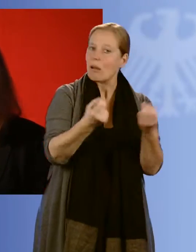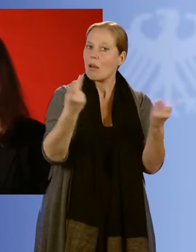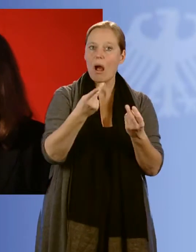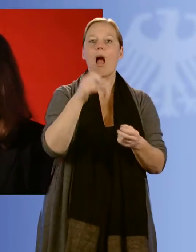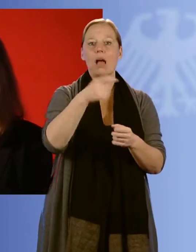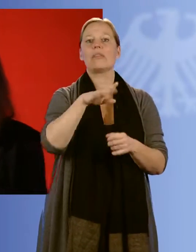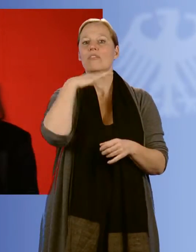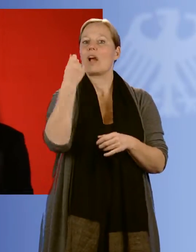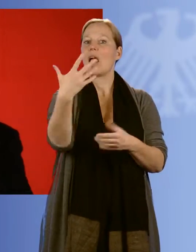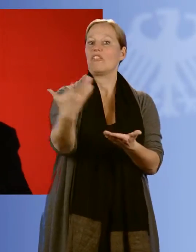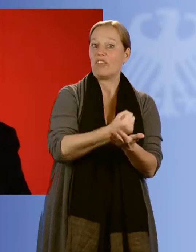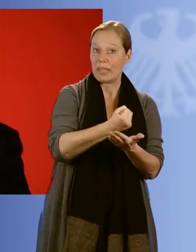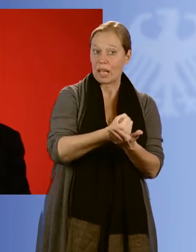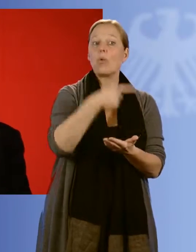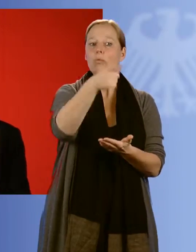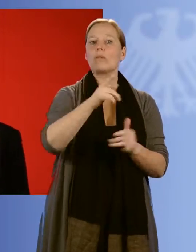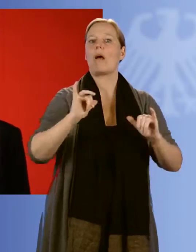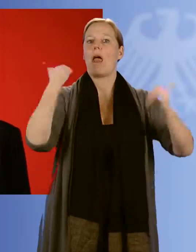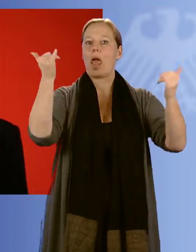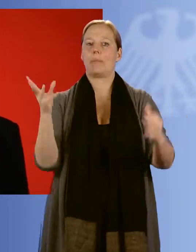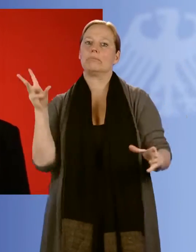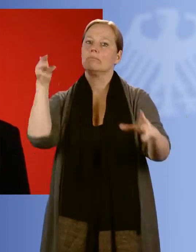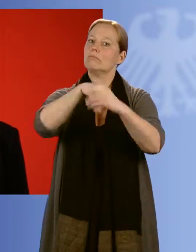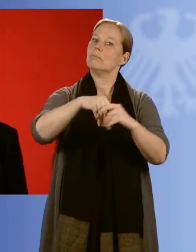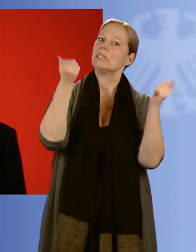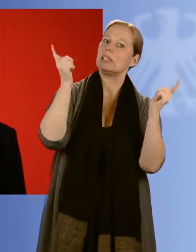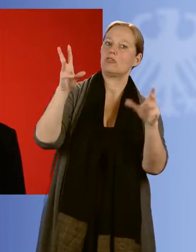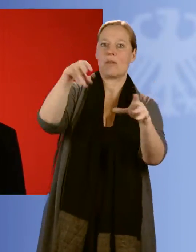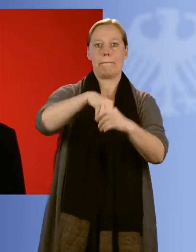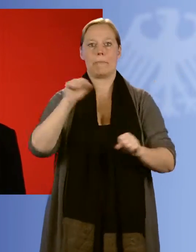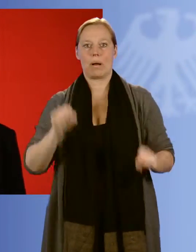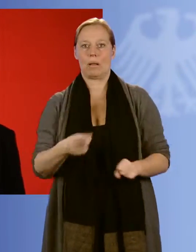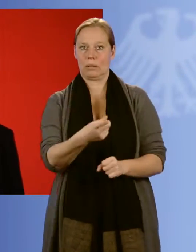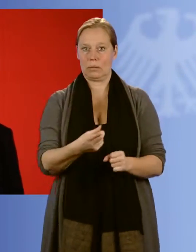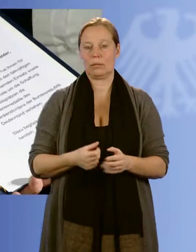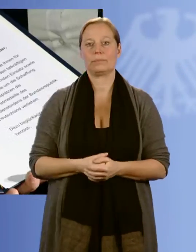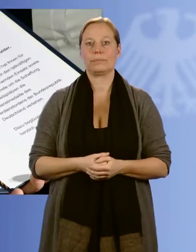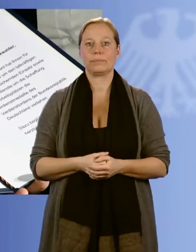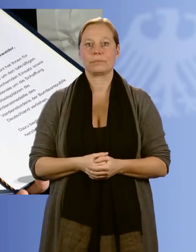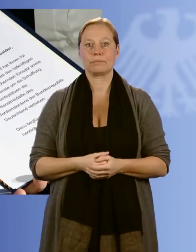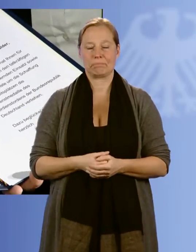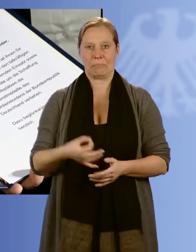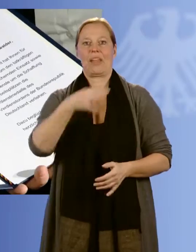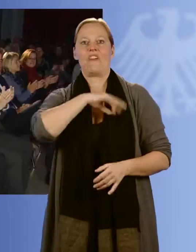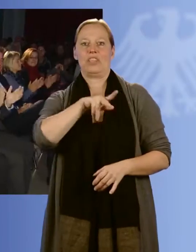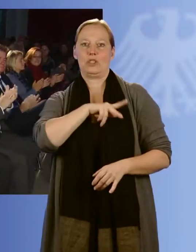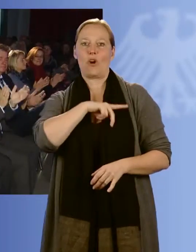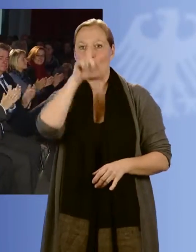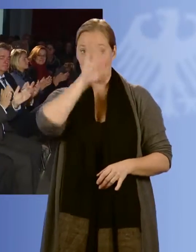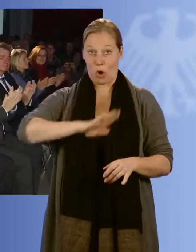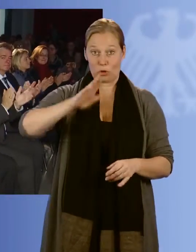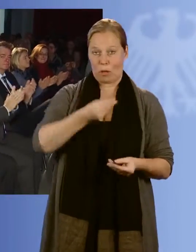Lebensunterhalt zu verdienen und damit auch wieder am gesellschaftlichen Leben teilzuhaben. Der Verdienstorden der